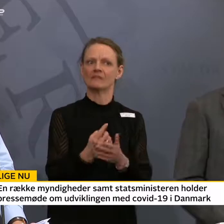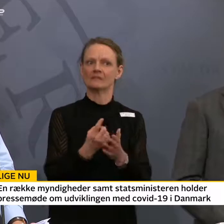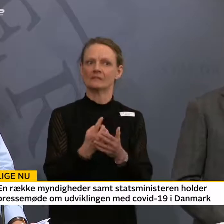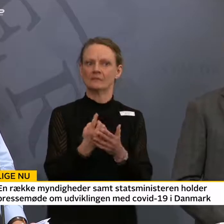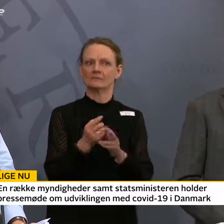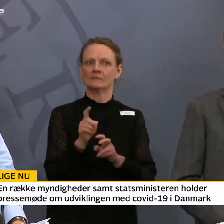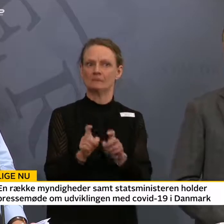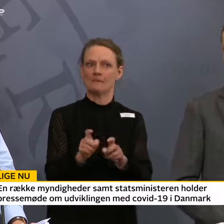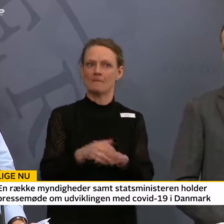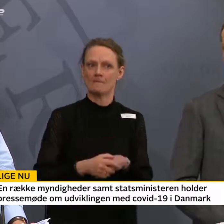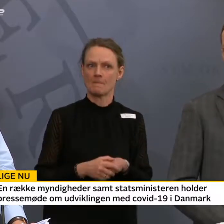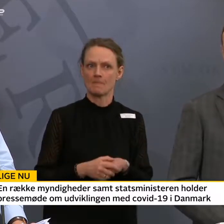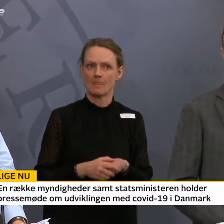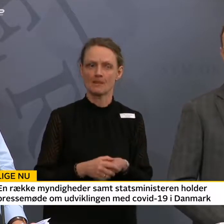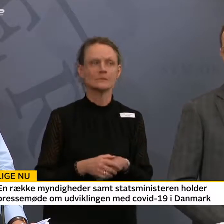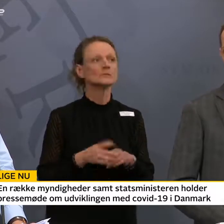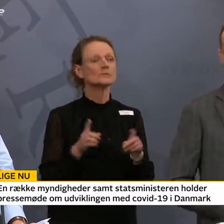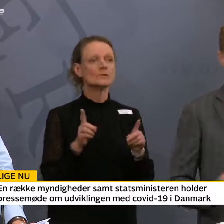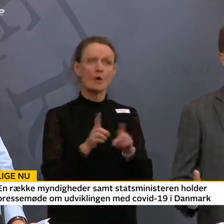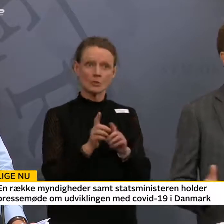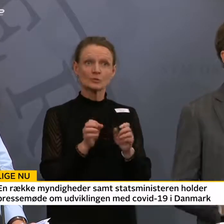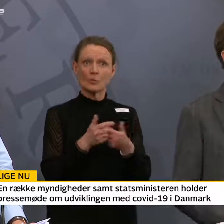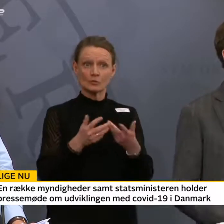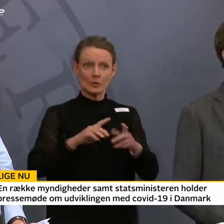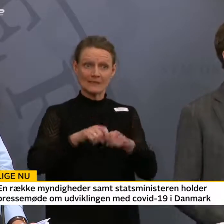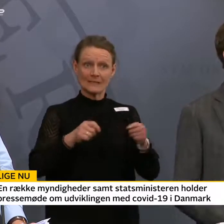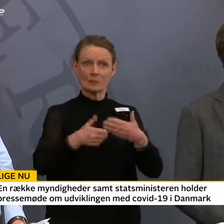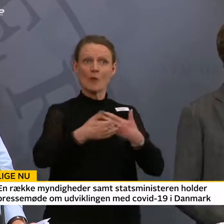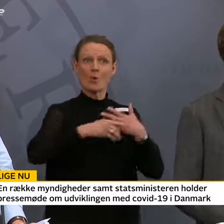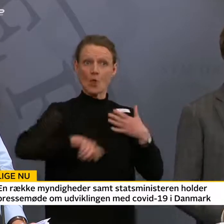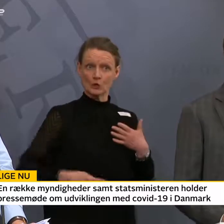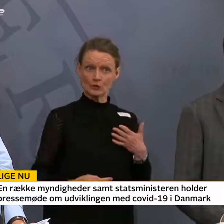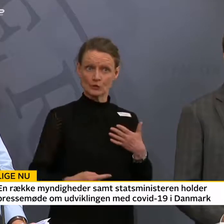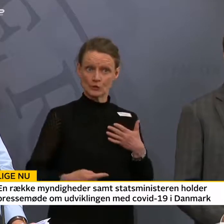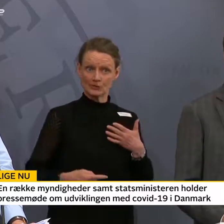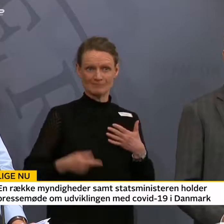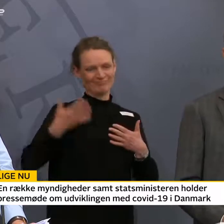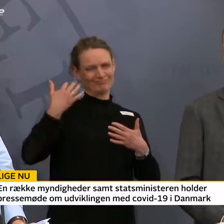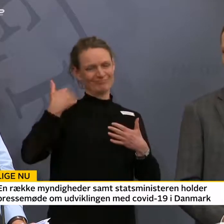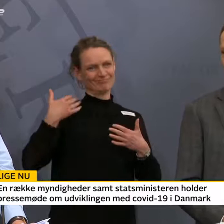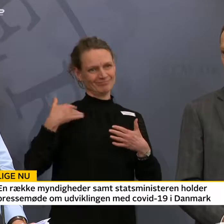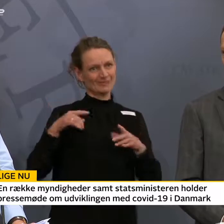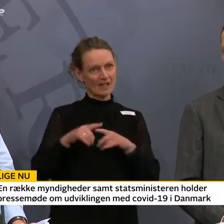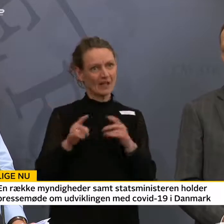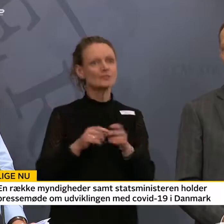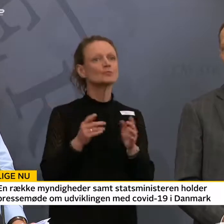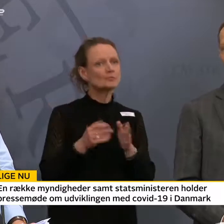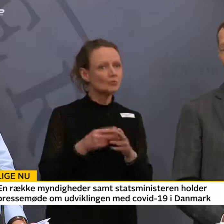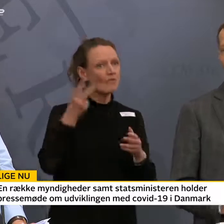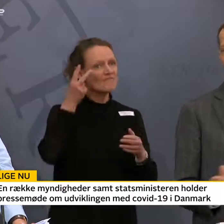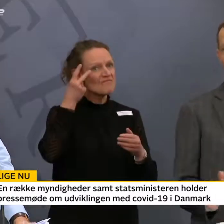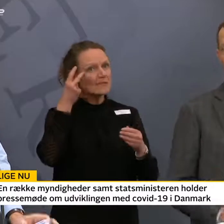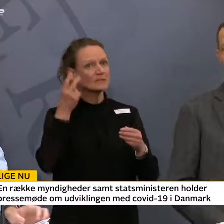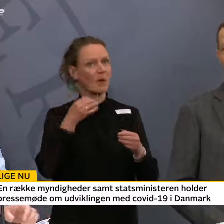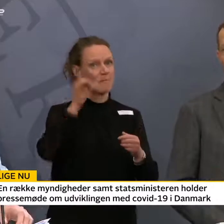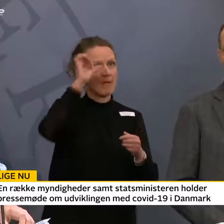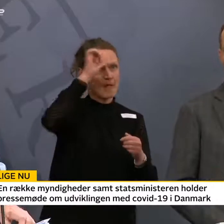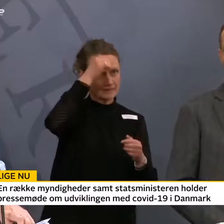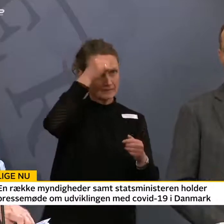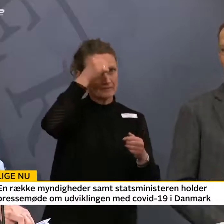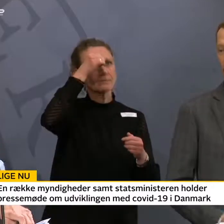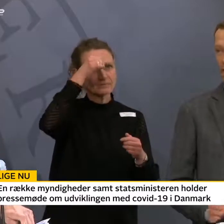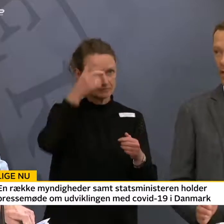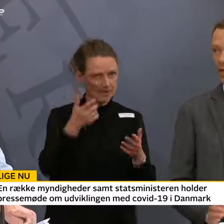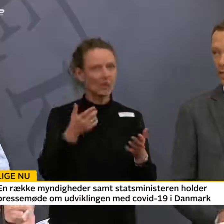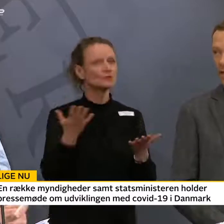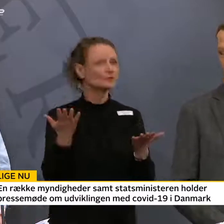Endelig er der lande, der indfører restriktioner mod os. Det begyndte tidligere på ugen, nu er der flere, Vietnam og Indien, og derfor så siger vi også, lad være